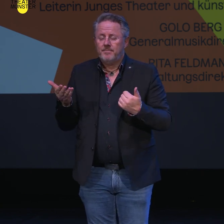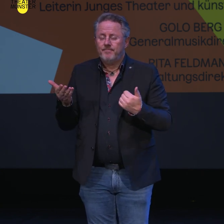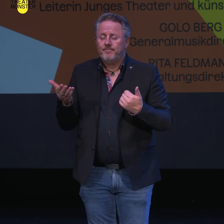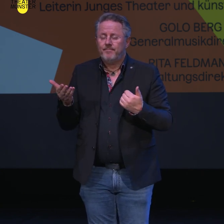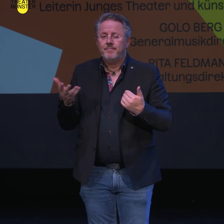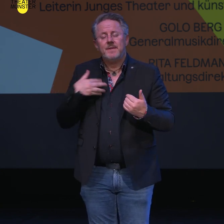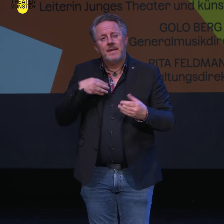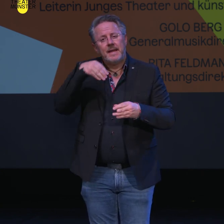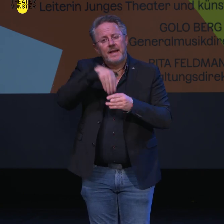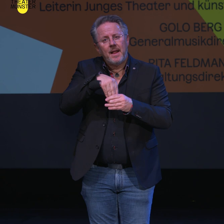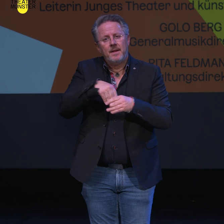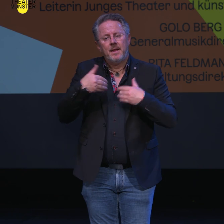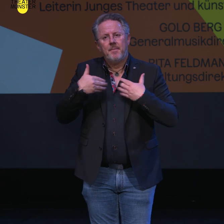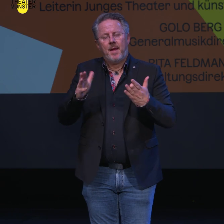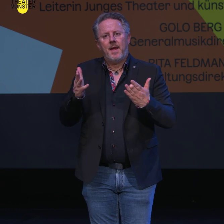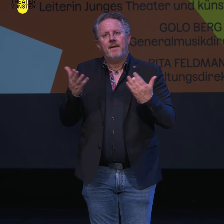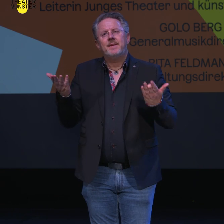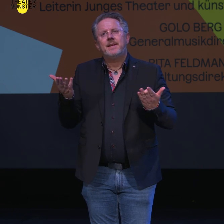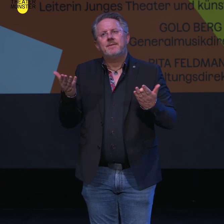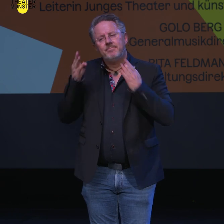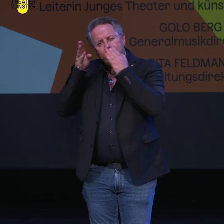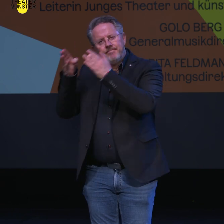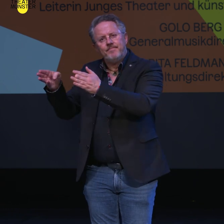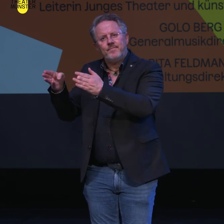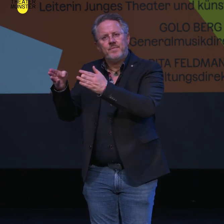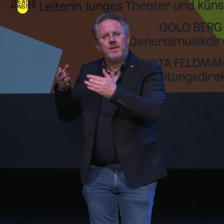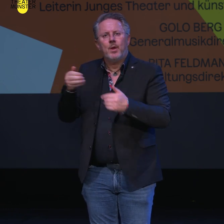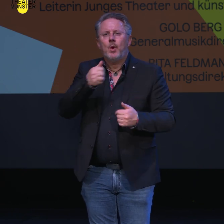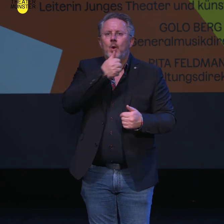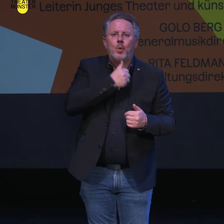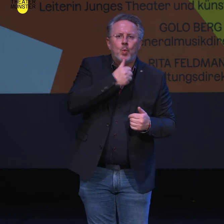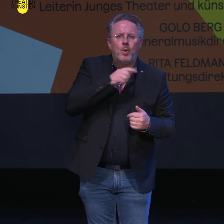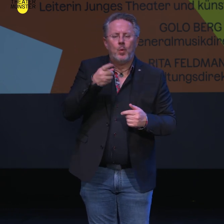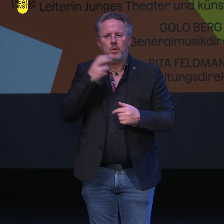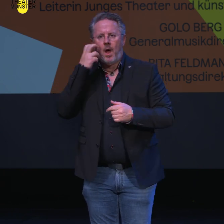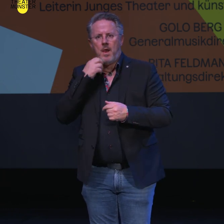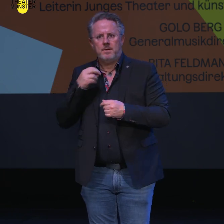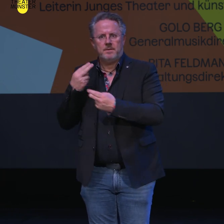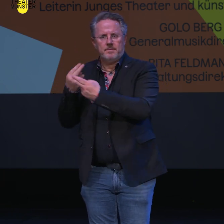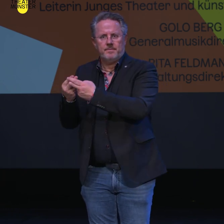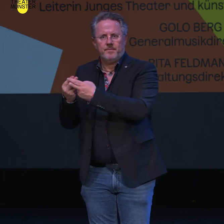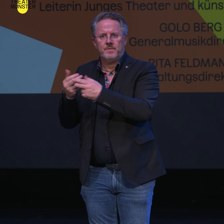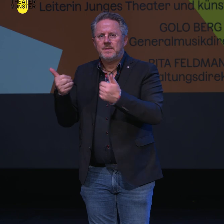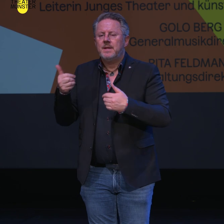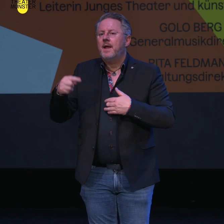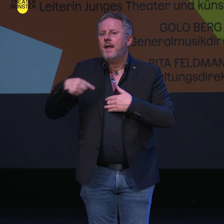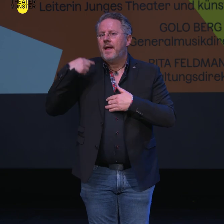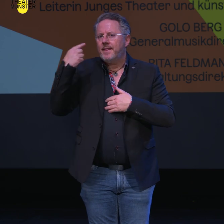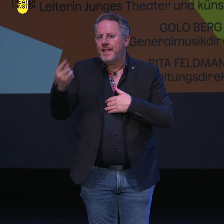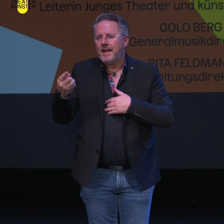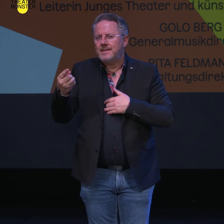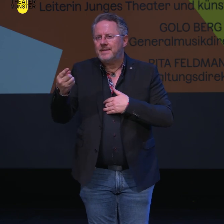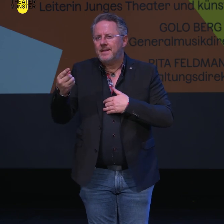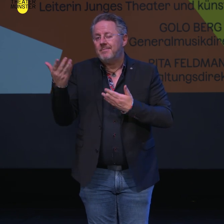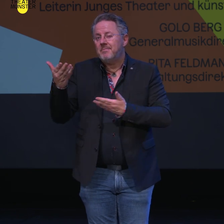Inhaltlich werden wir uns in unserer ersten Spielzeit dem Verhandlungsfeld zwischen Jung und Alt widmen. Wir werden uns fragen, was wir uns von der nächsten Generation erhoffen,